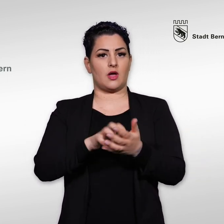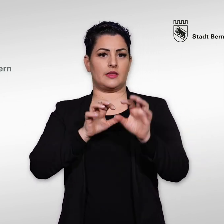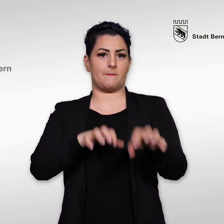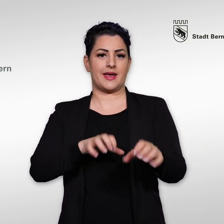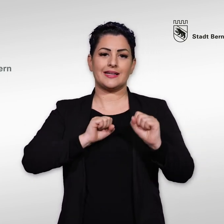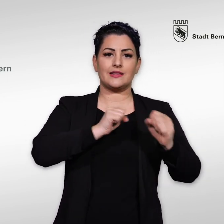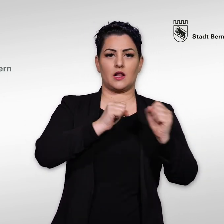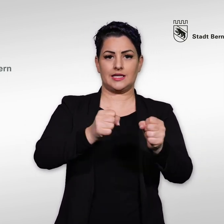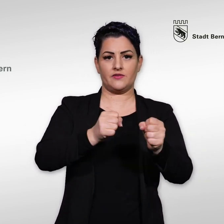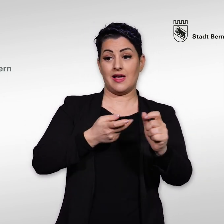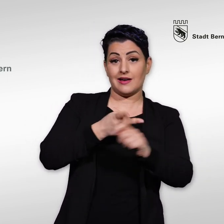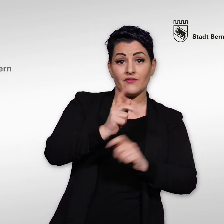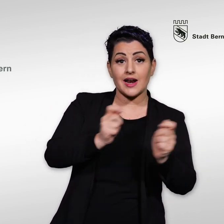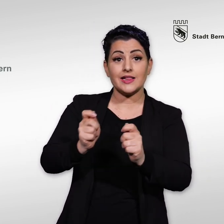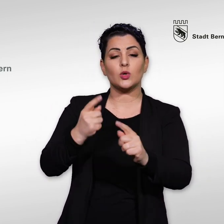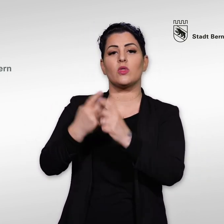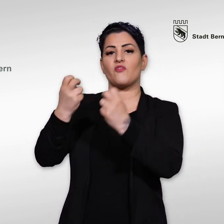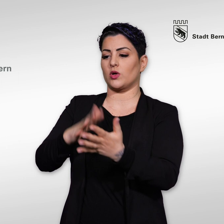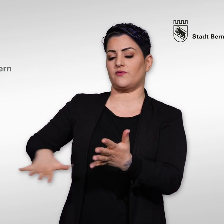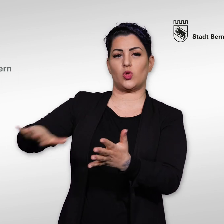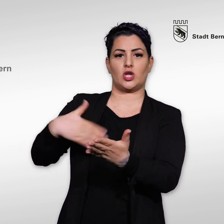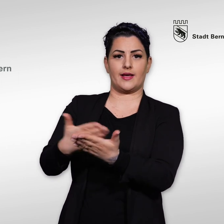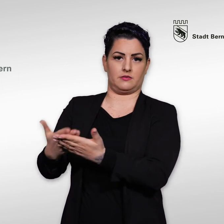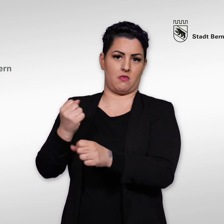Initiativen, Referenten und Volksvorschläge ergreifen können.